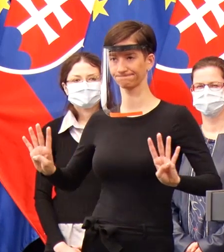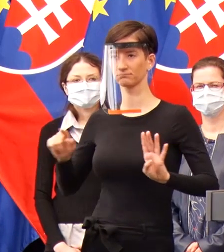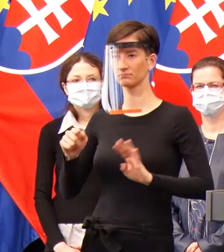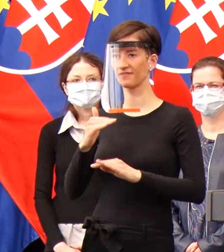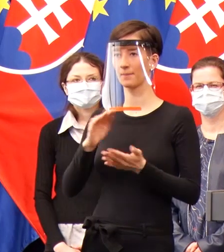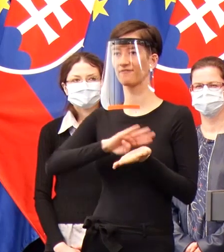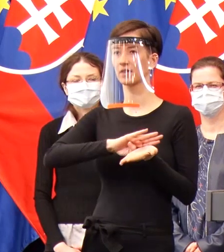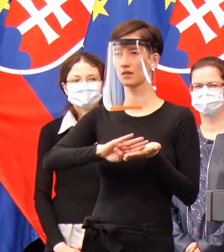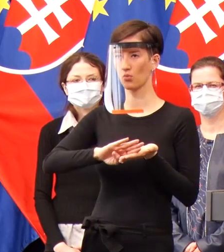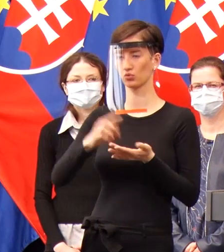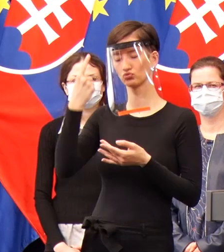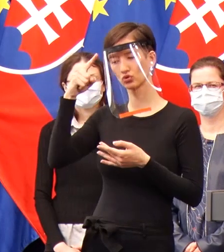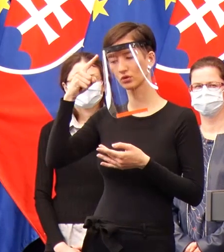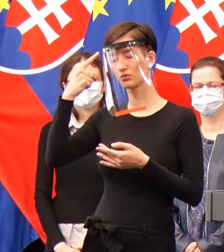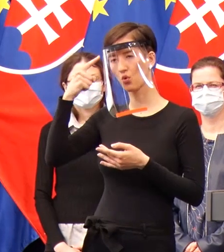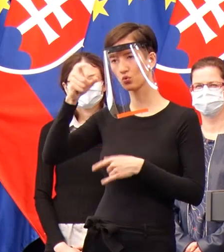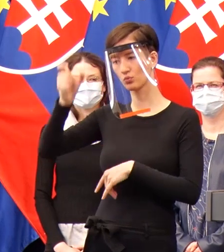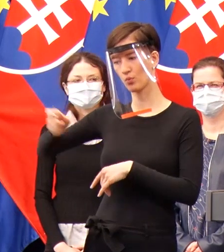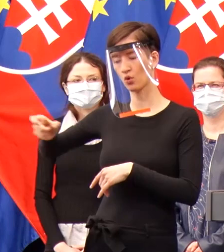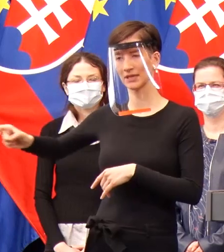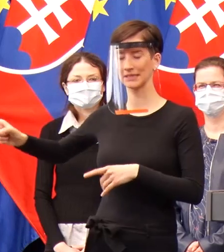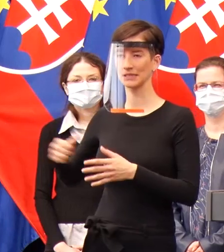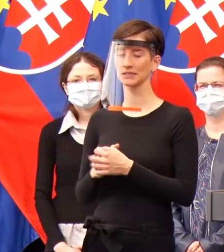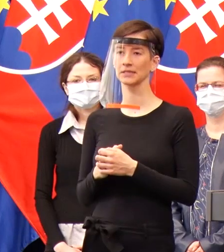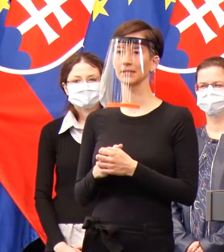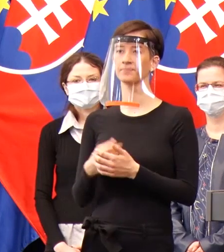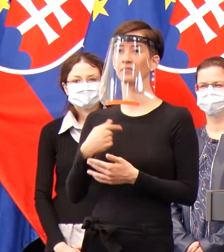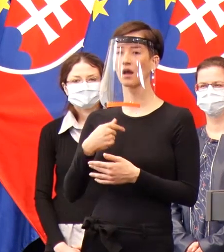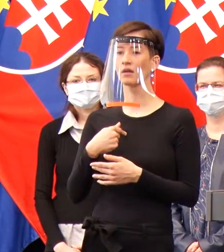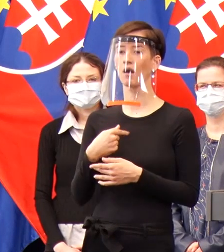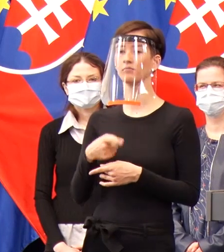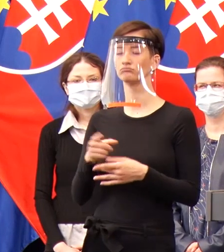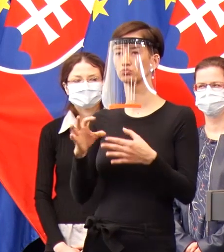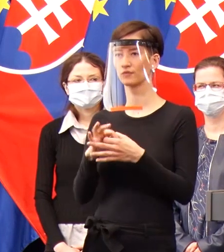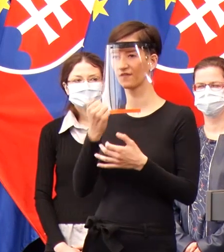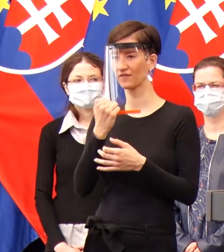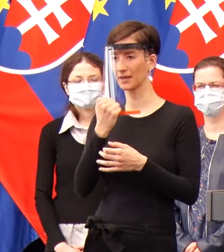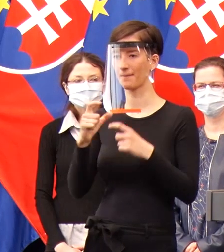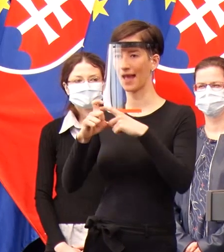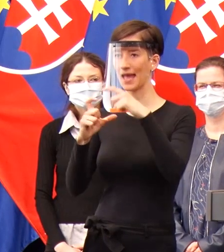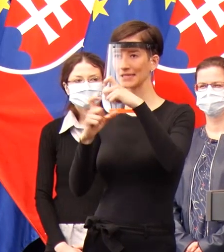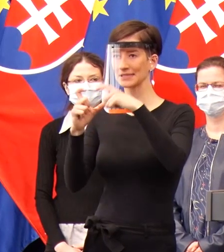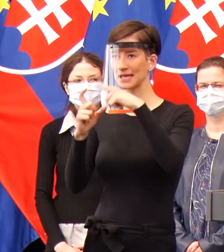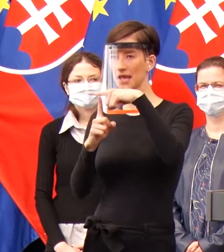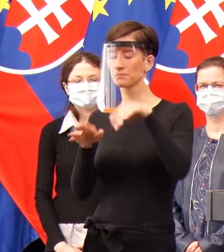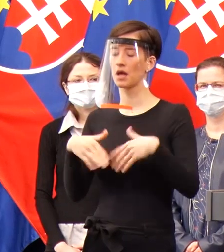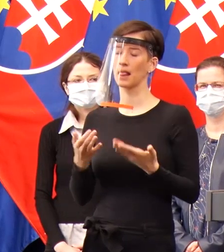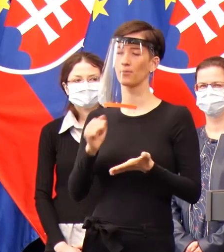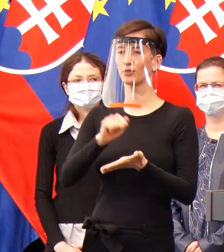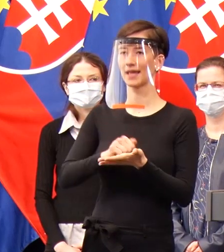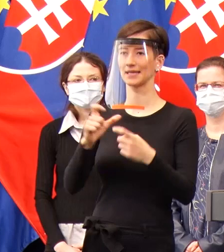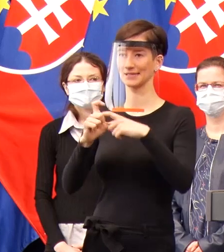aj dnes nevidíme. A ja za nás, či už ako spoločnosť alebo ako nadáciu ESET, chcem povedať, že